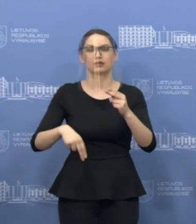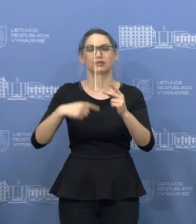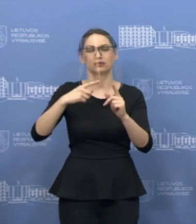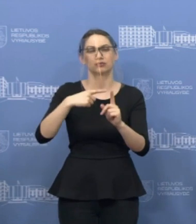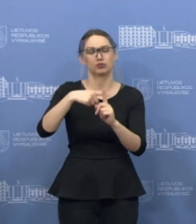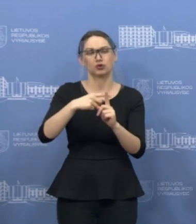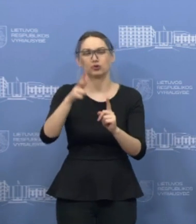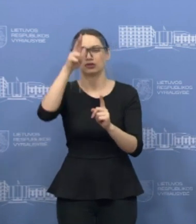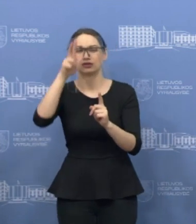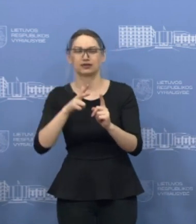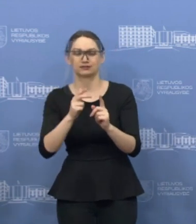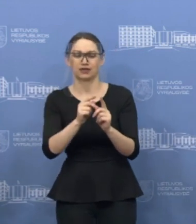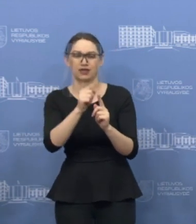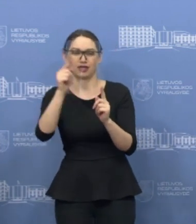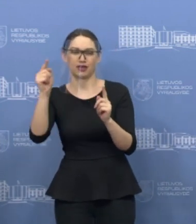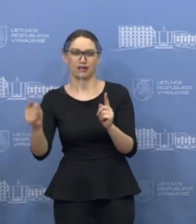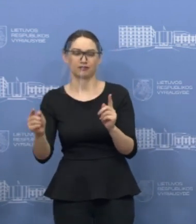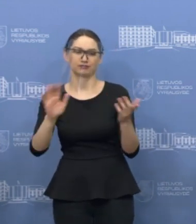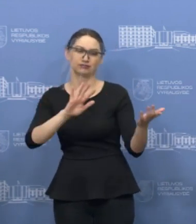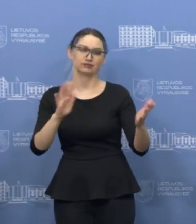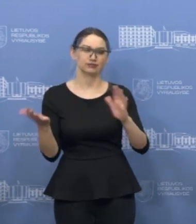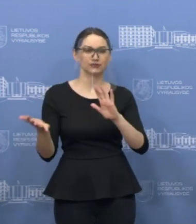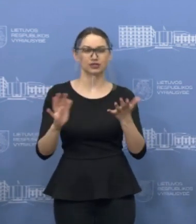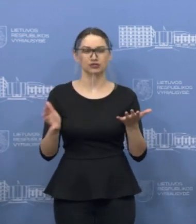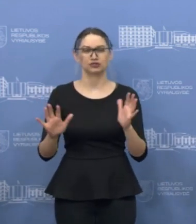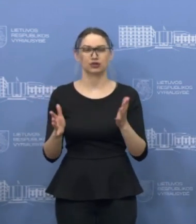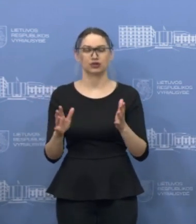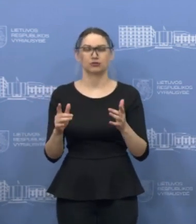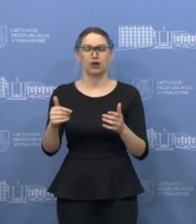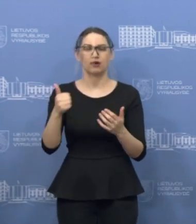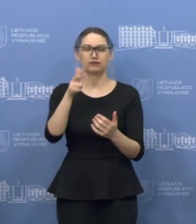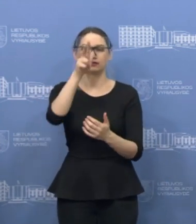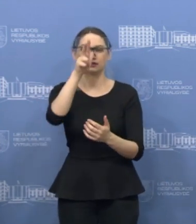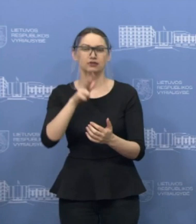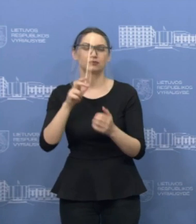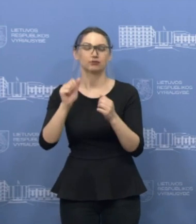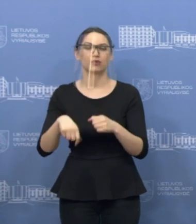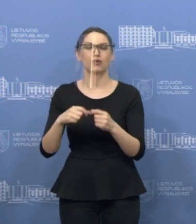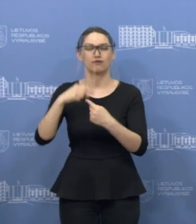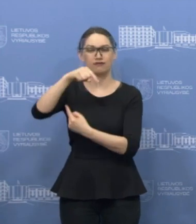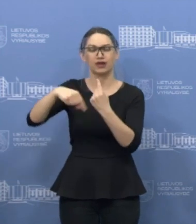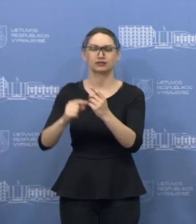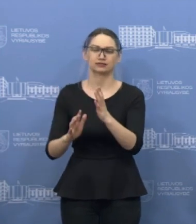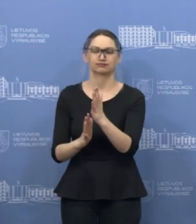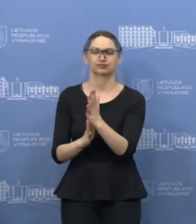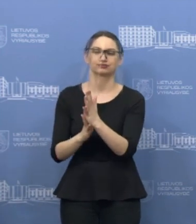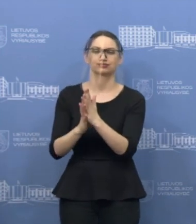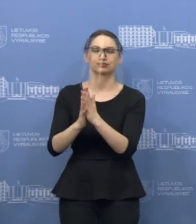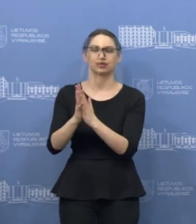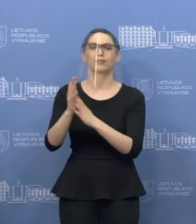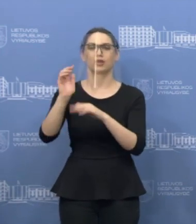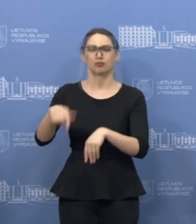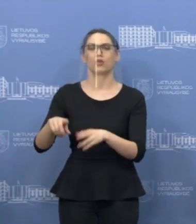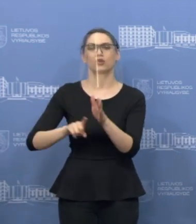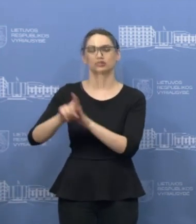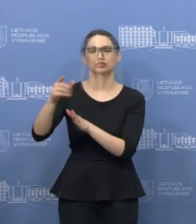mėnesiai. Reiškia, numatome duoti laiko verslui atsigauti, atsistatyti ir tik tai tada prašyti pradėti